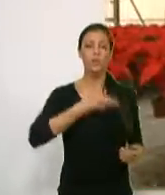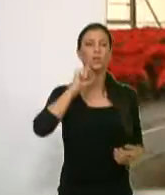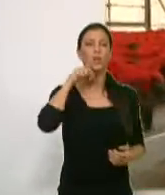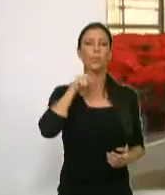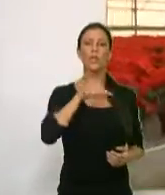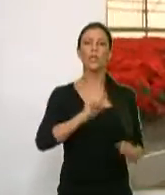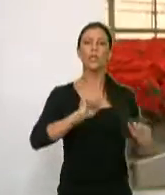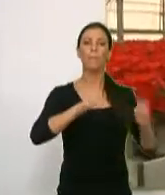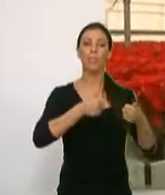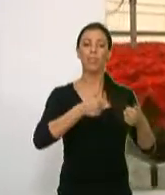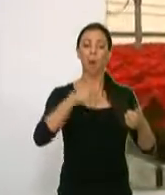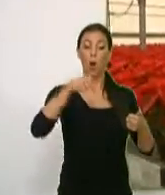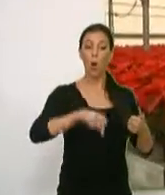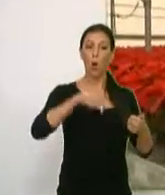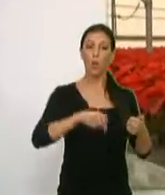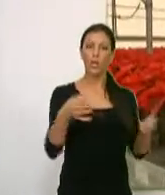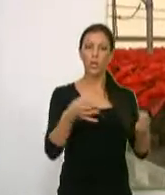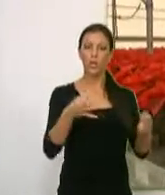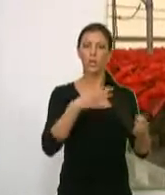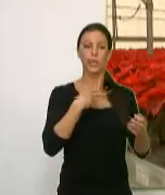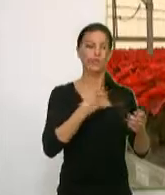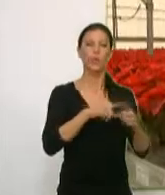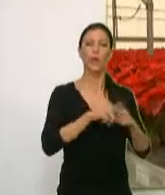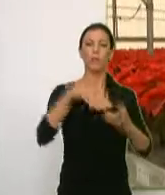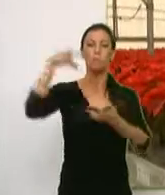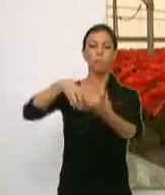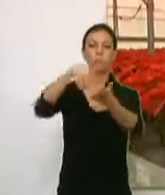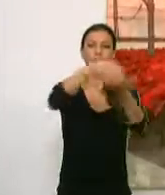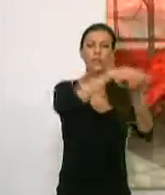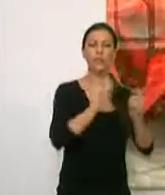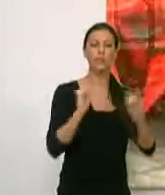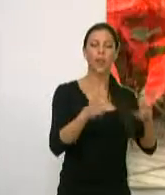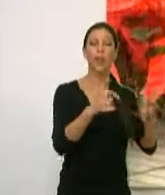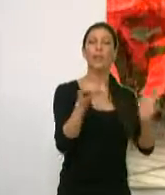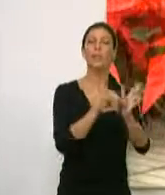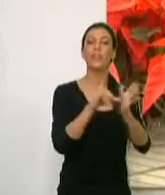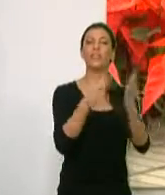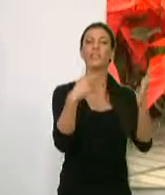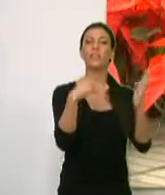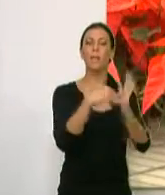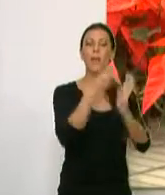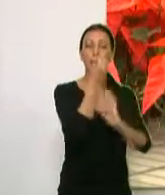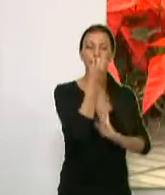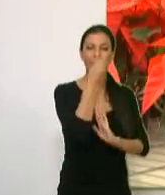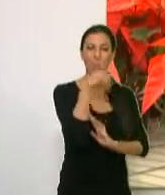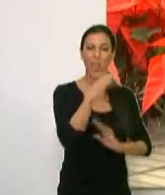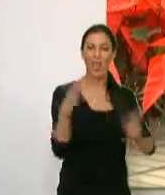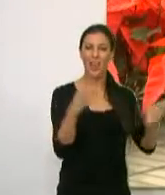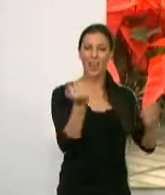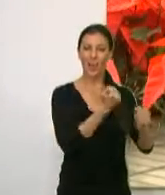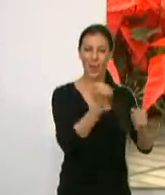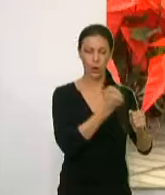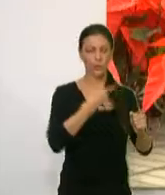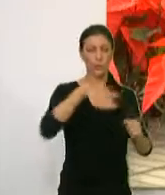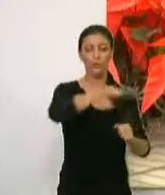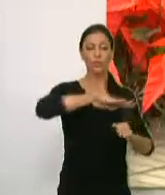El Ayuntamiento de Motril ha iniciado en el día de hoy la colocación de cerca de 7.000 pascueros que llenarán